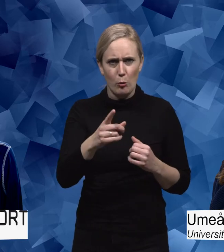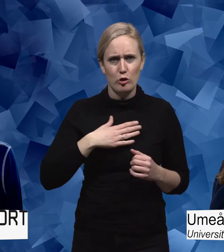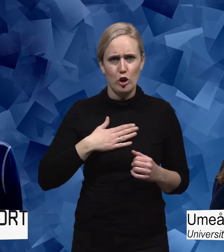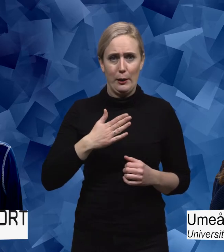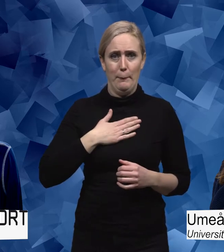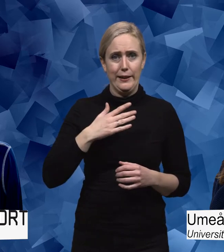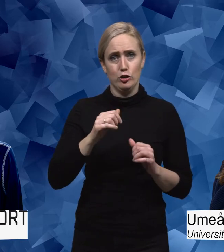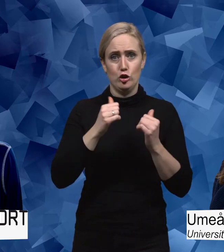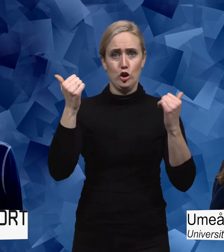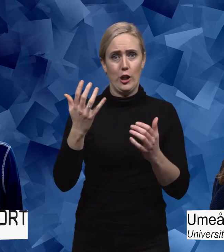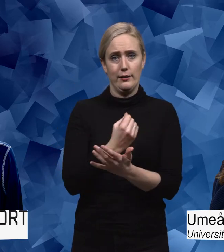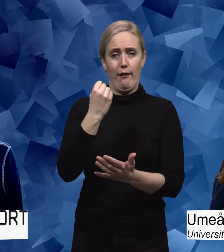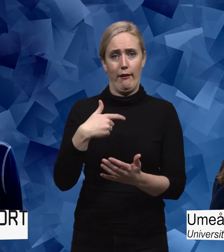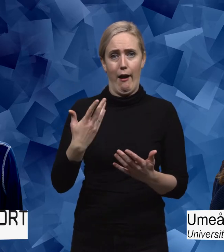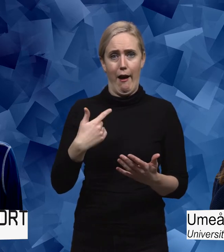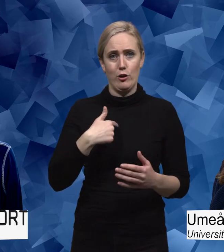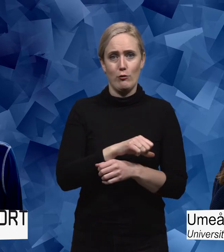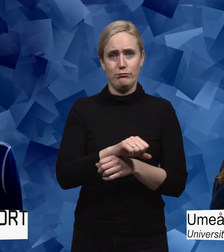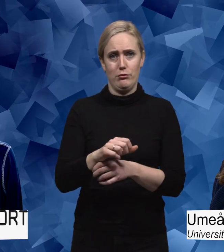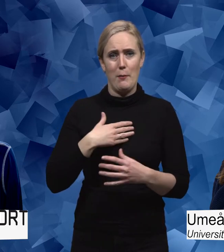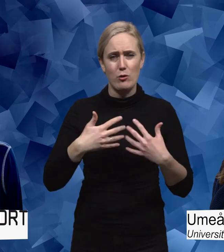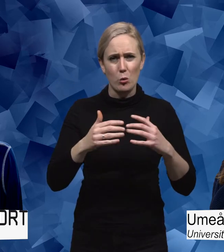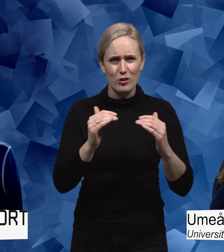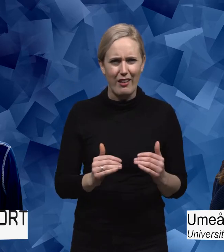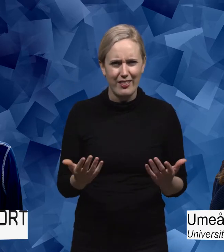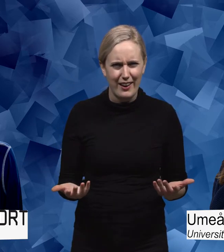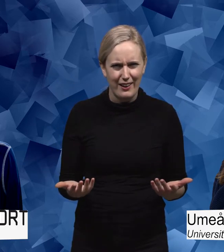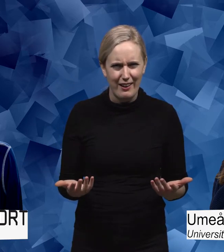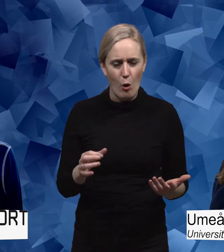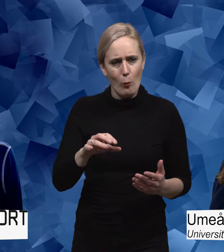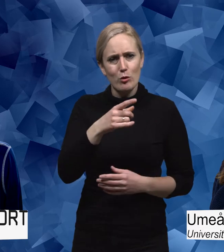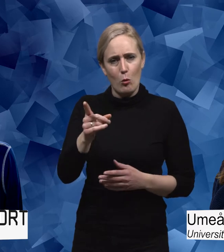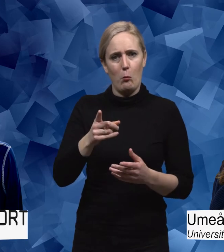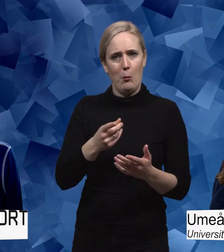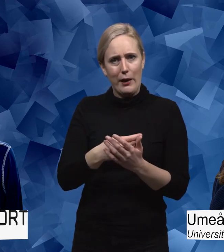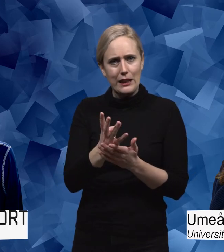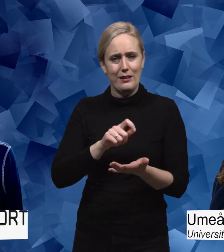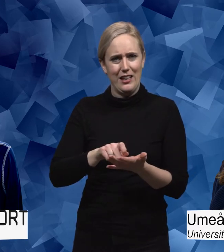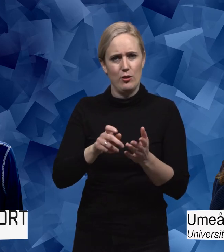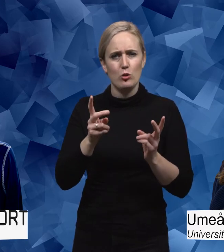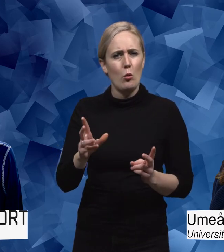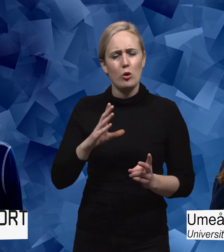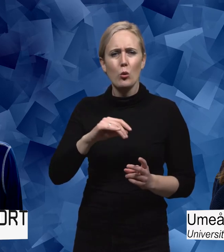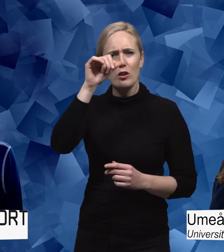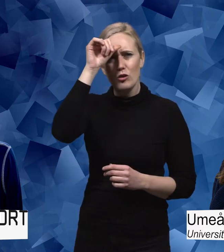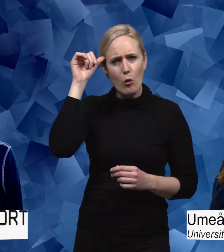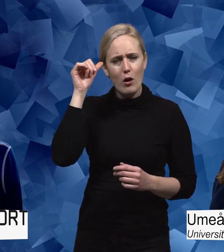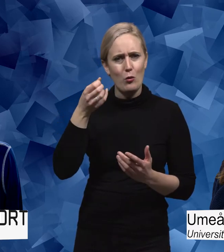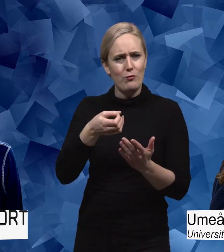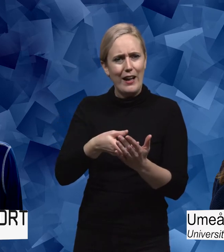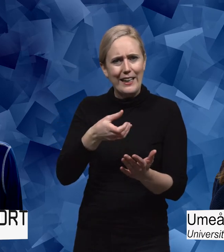funktionsnedsätt, då spelar det ingen roll om jag kommer först eller sist. Om man skriver fram idrottsprestationer på det sättet, då tror jag att det är svårt att också